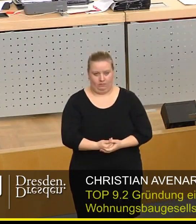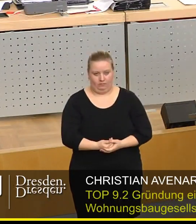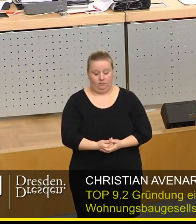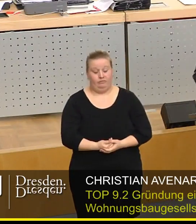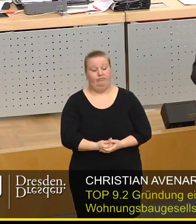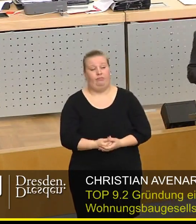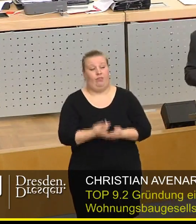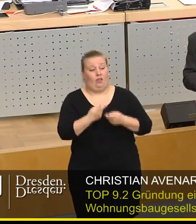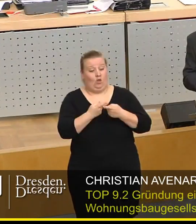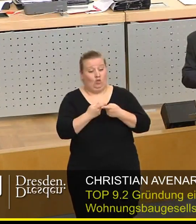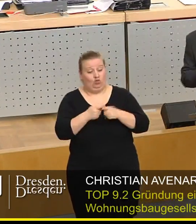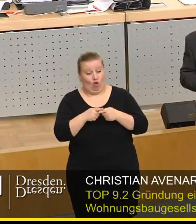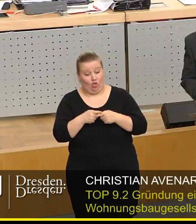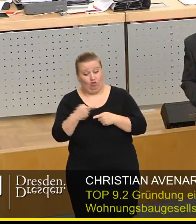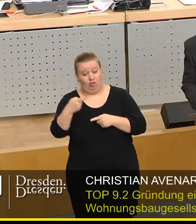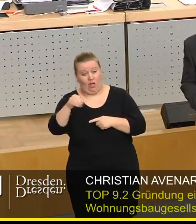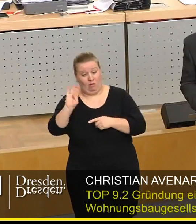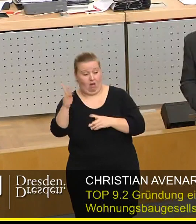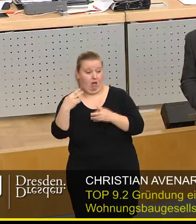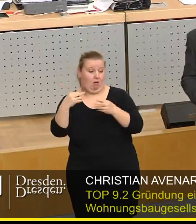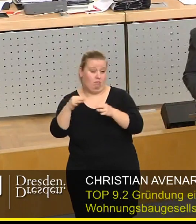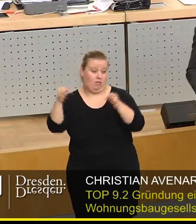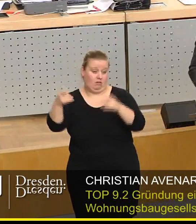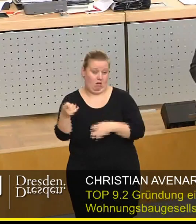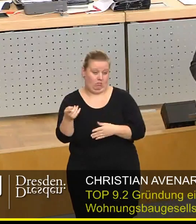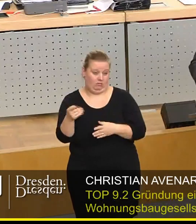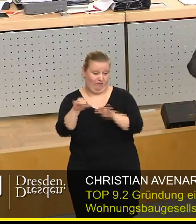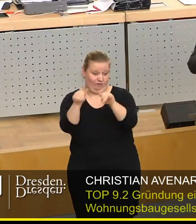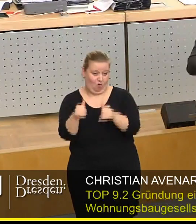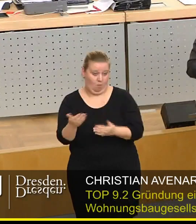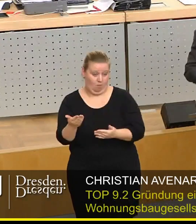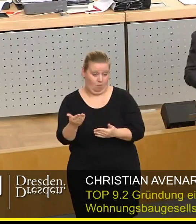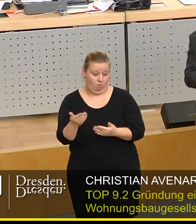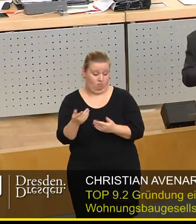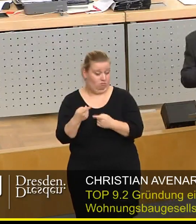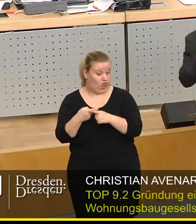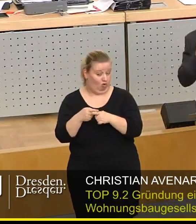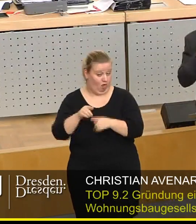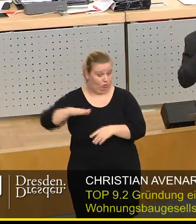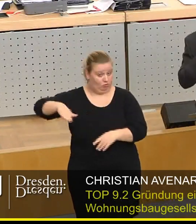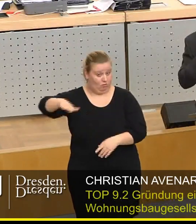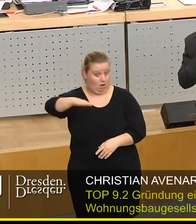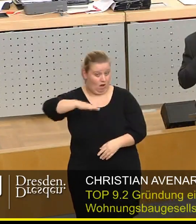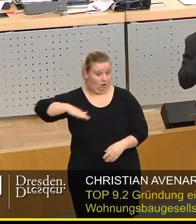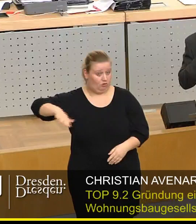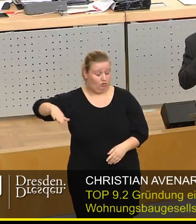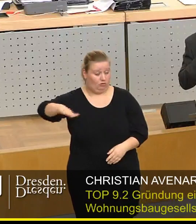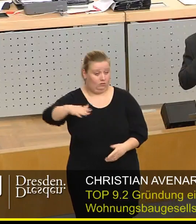Steuerlich ist die GmbH dafür wesentlich geeigneter. Weil steuerlich ist es so, dass